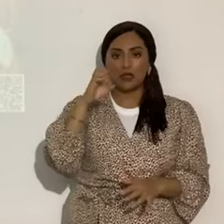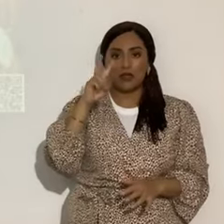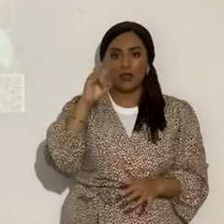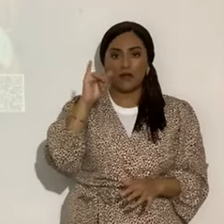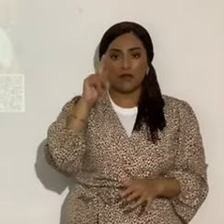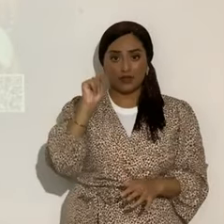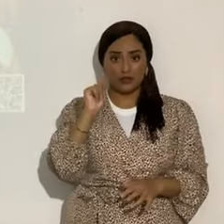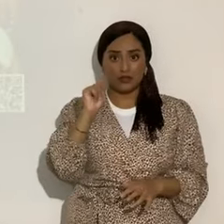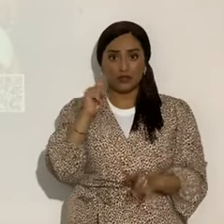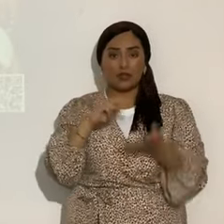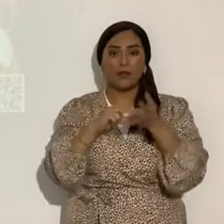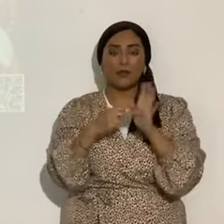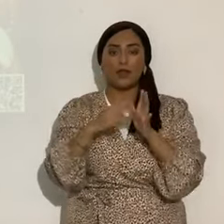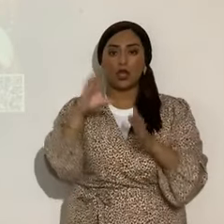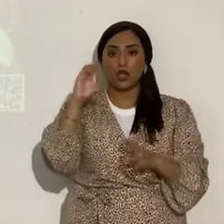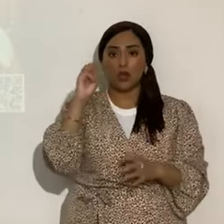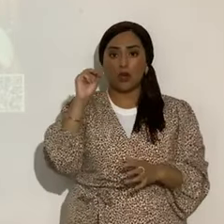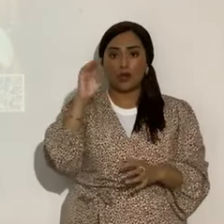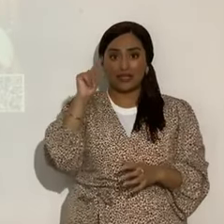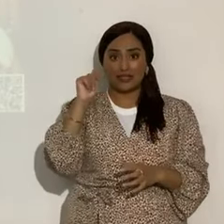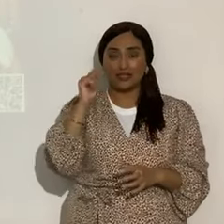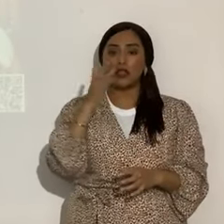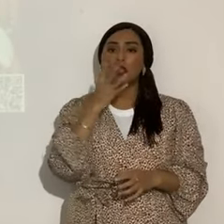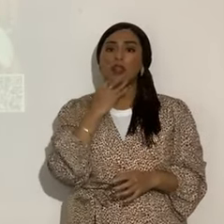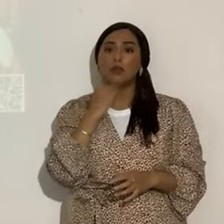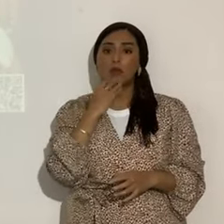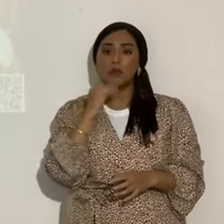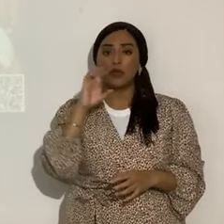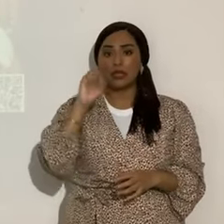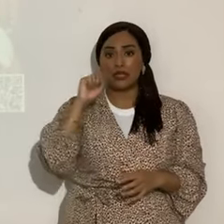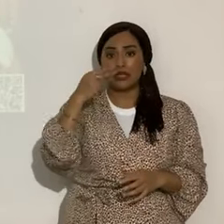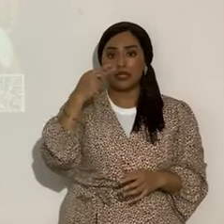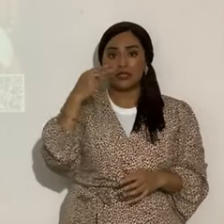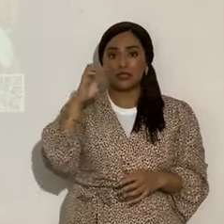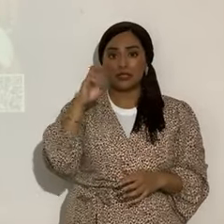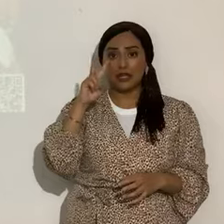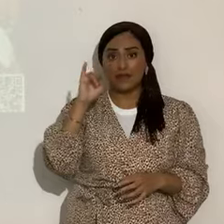es cometa en hebreo y Shevit es cautiverio.